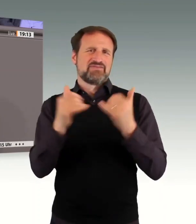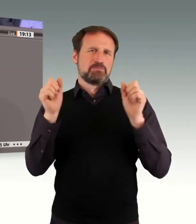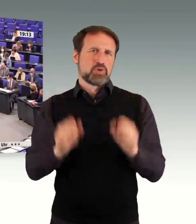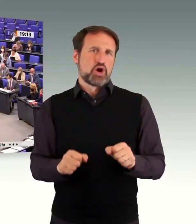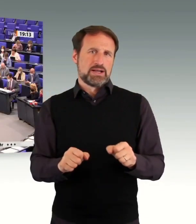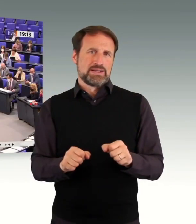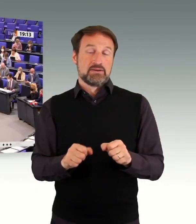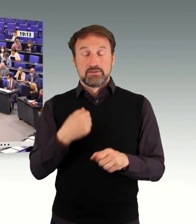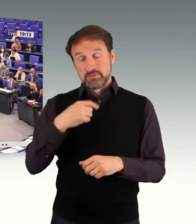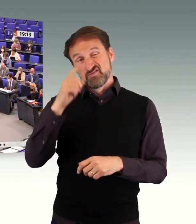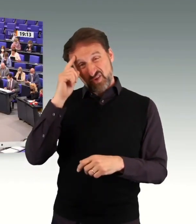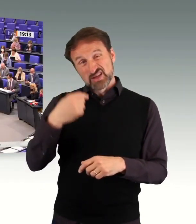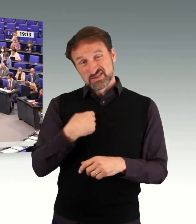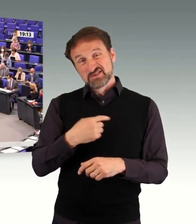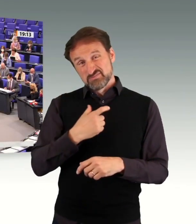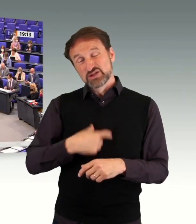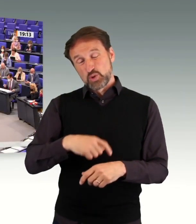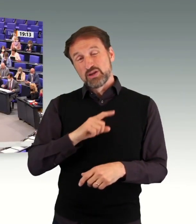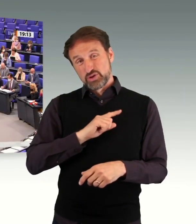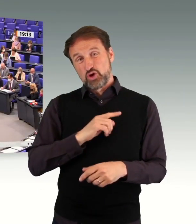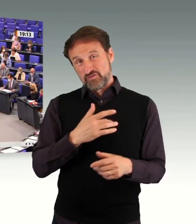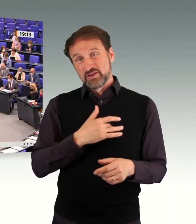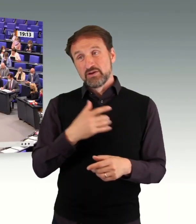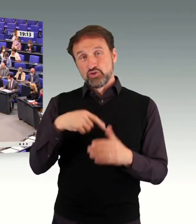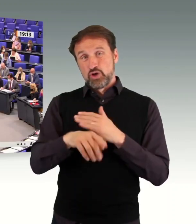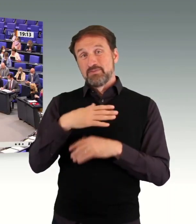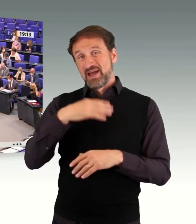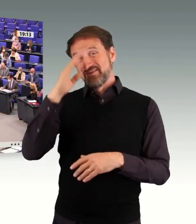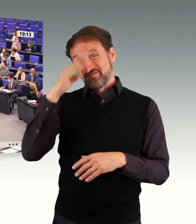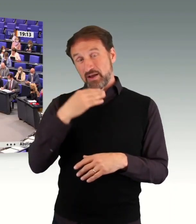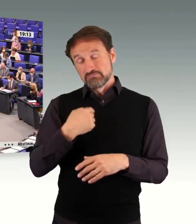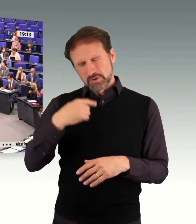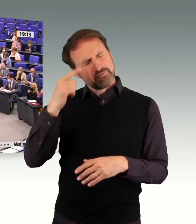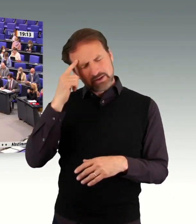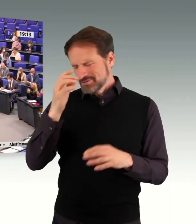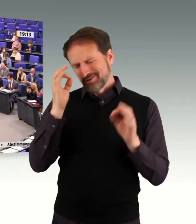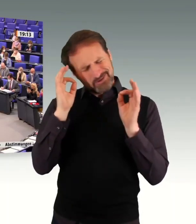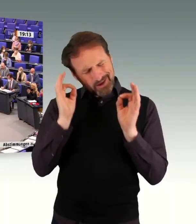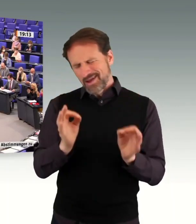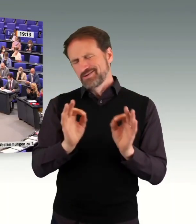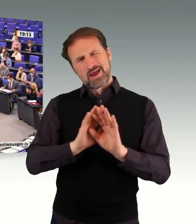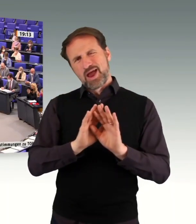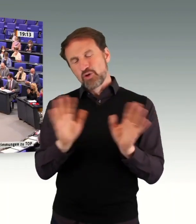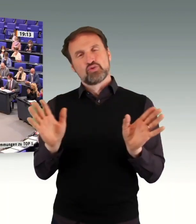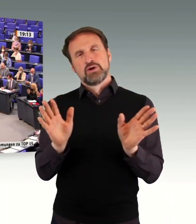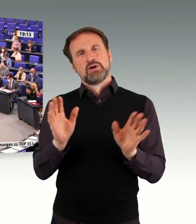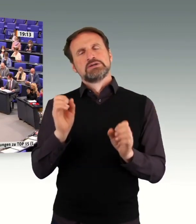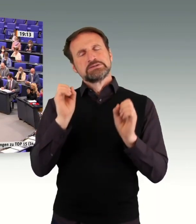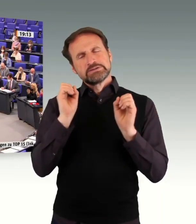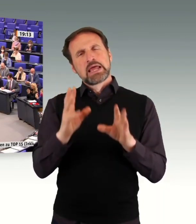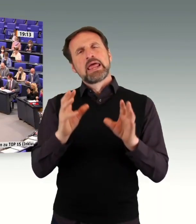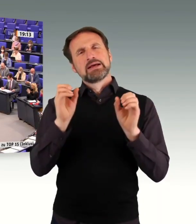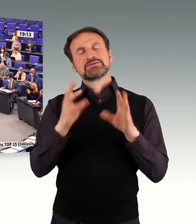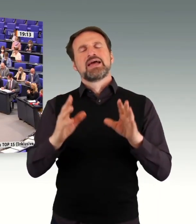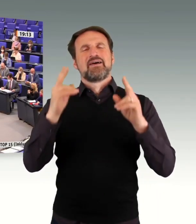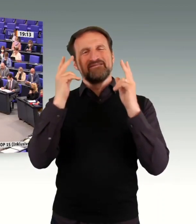persönlich auch betroffen durch meinen Vater, und ich weiß sehr genau, wovon ich da rede. Es ist einfach sehr, sehr wichtig, und